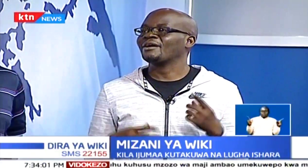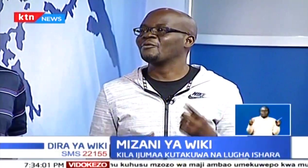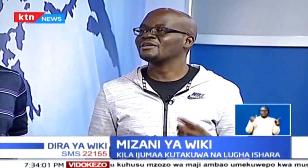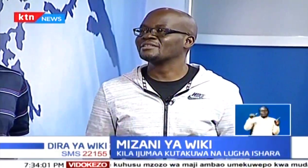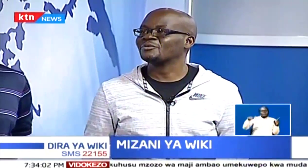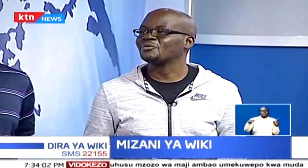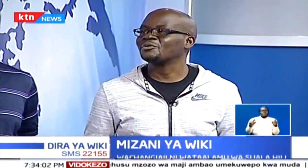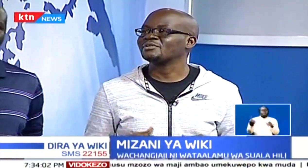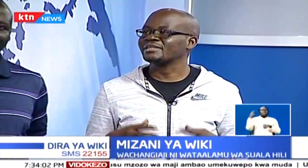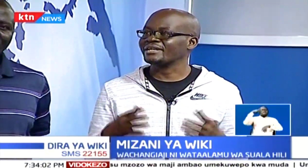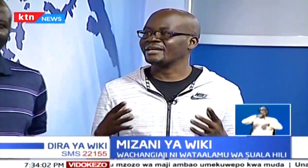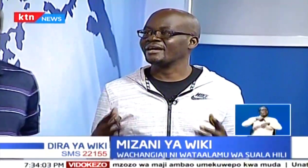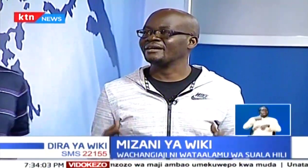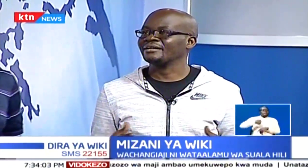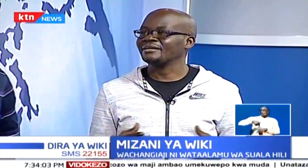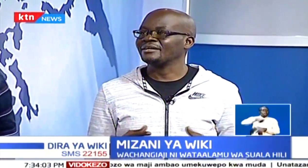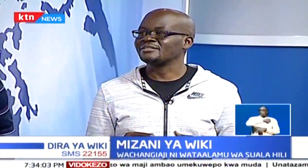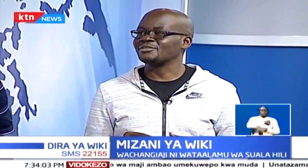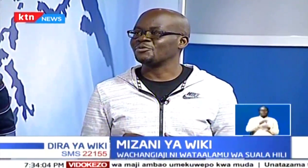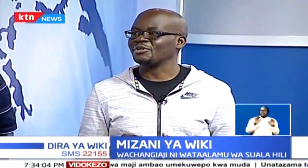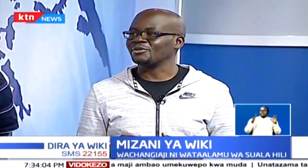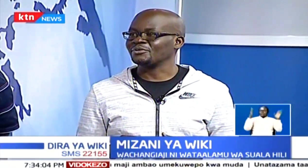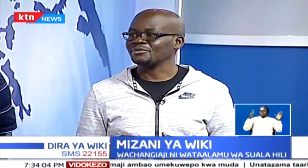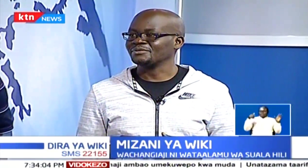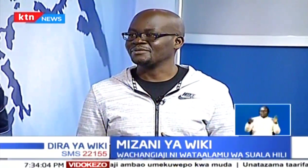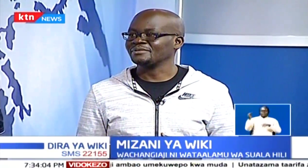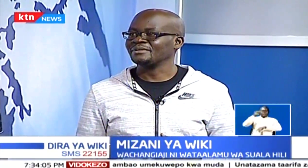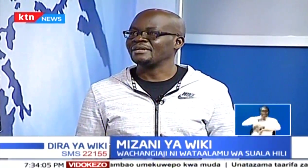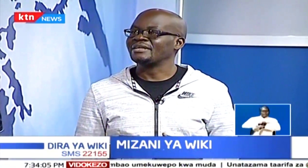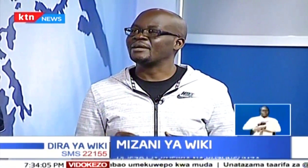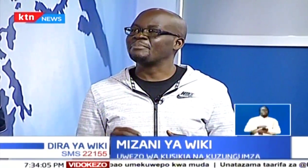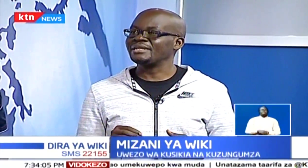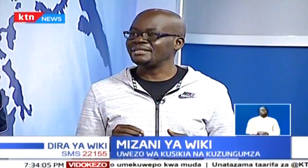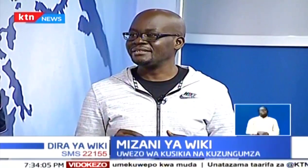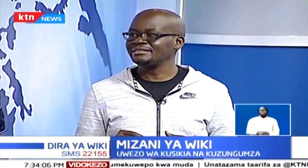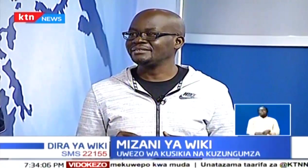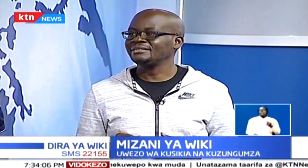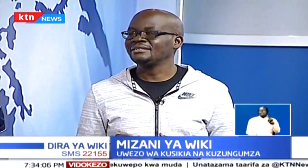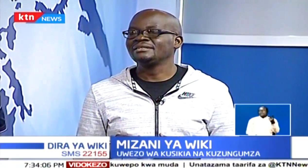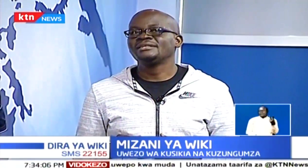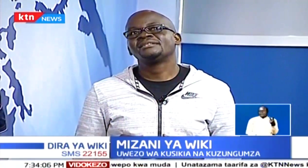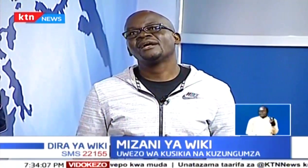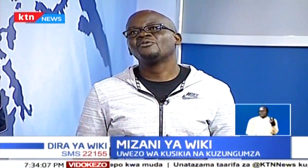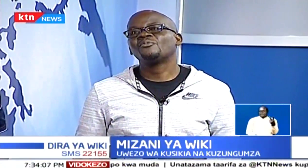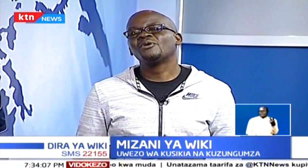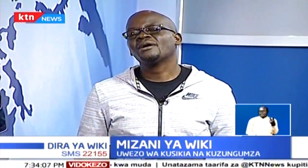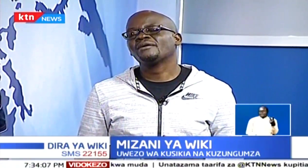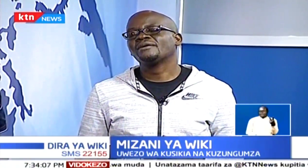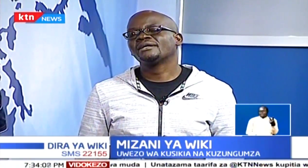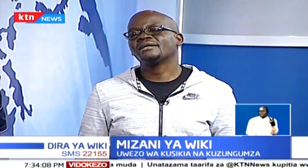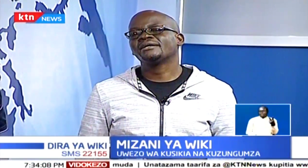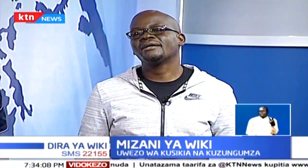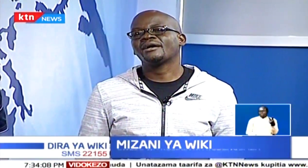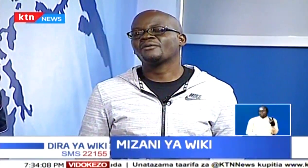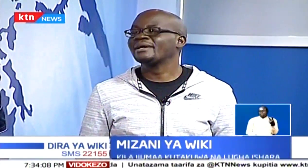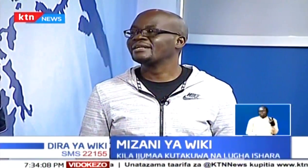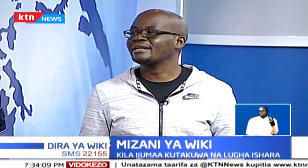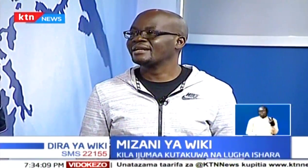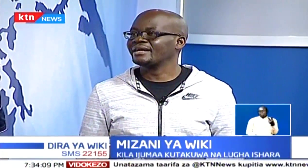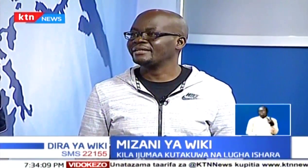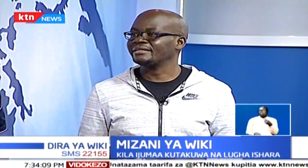mara ya kwanza kusherekea siku hiyo. Ya pili tangu mwaka wa